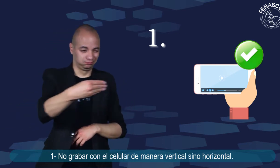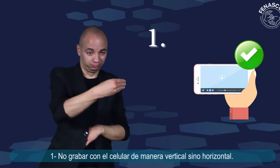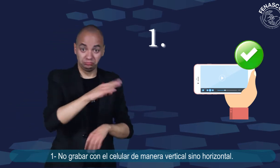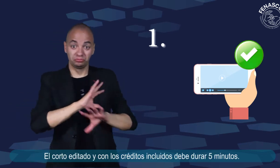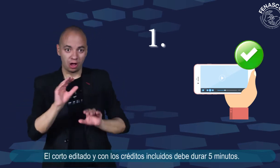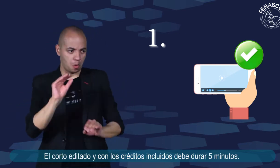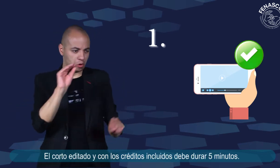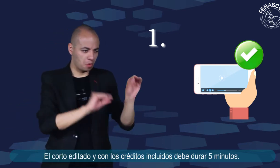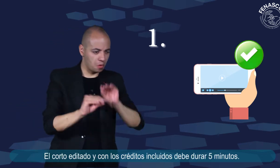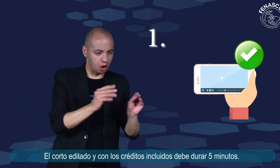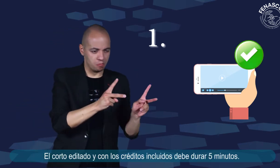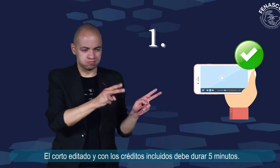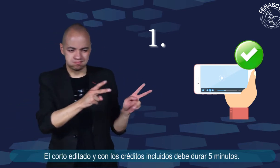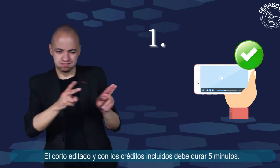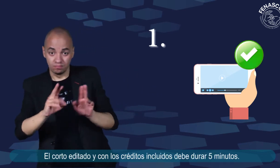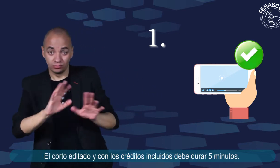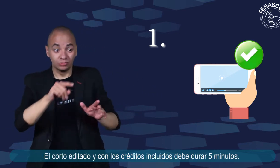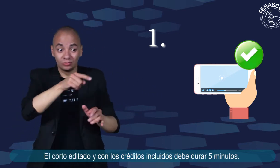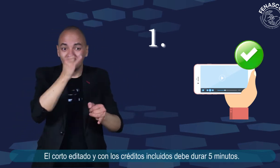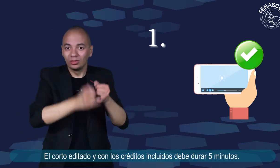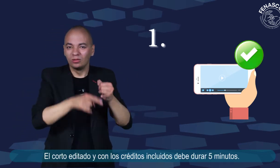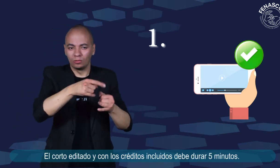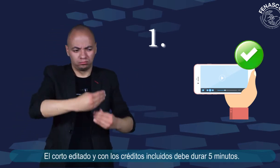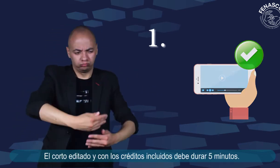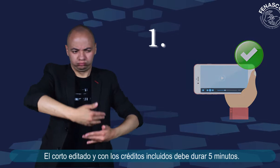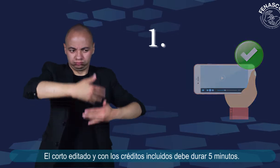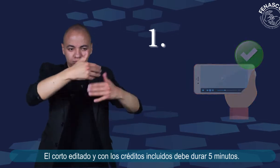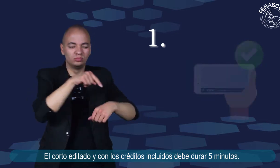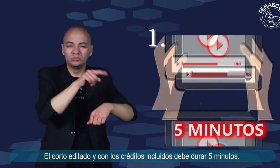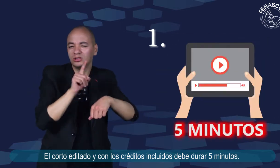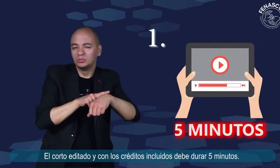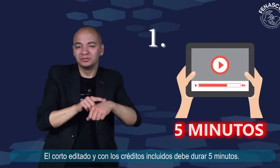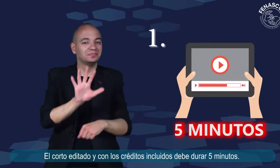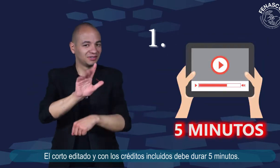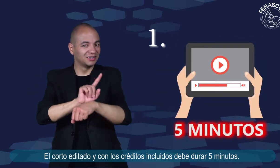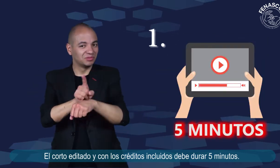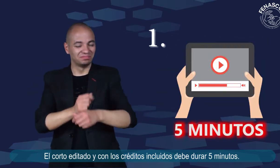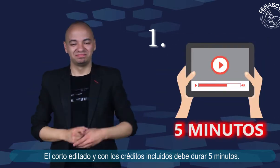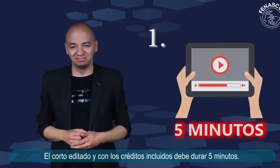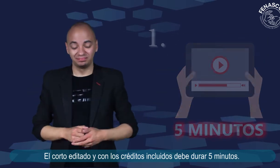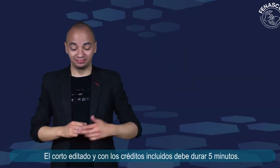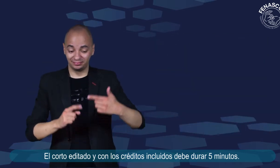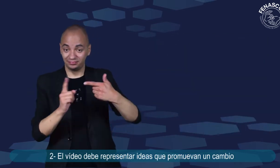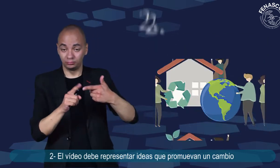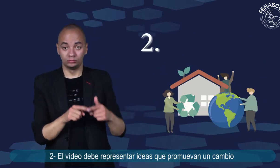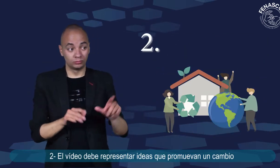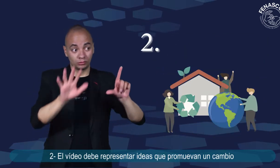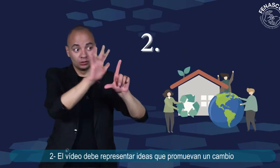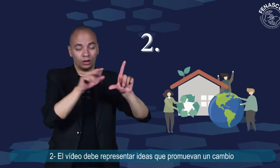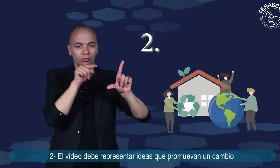horizontal. El corto editado y con los créditos incluidos debe durar 5 minutos. Número dos, el